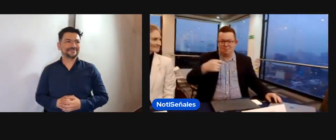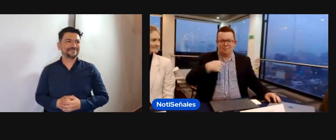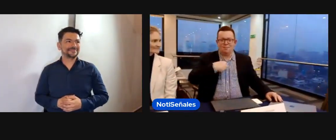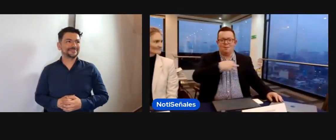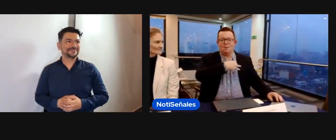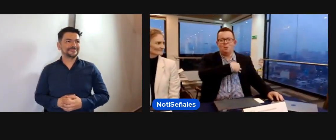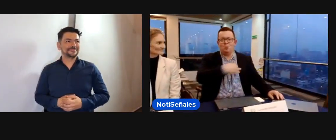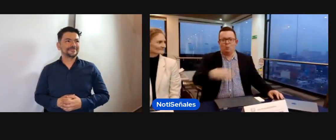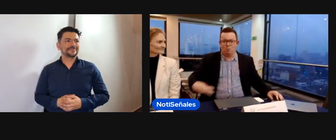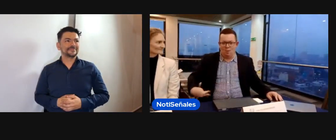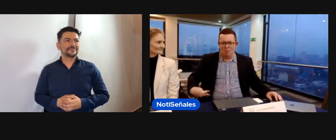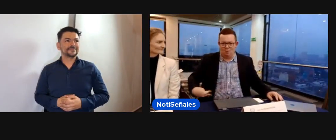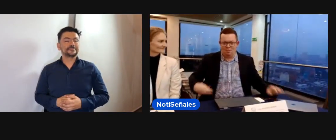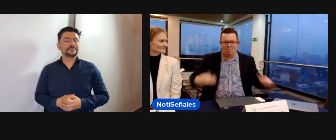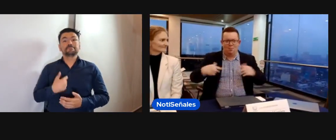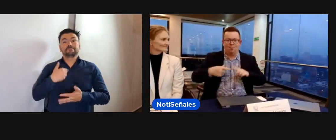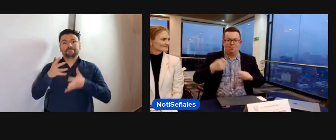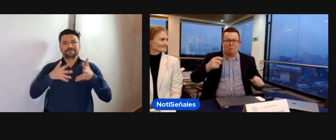Hola, soy Juan Ángel.